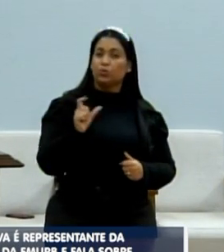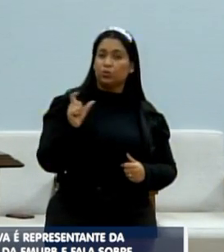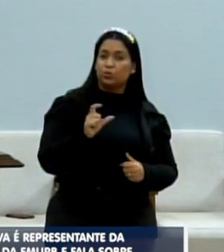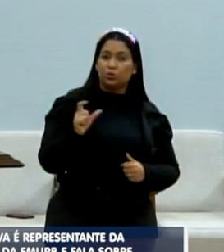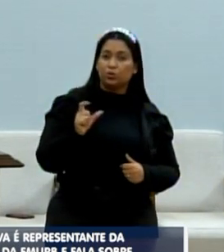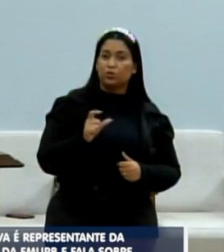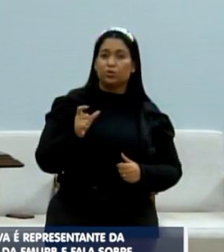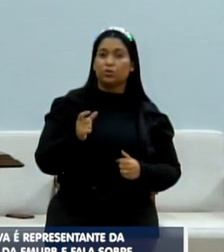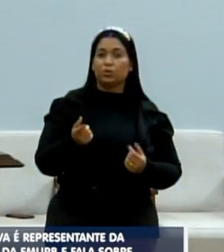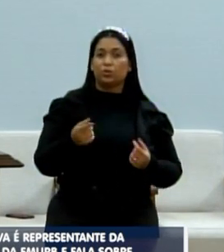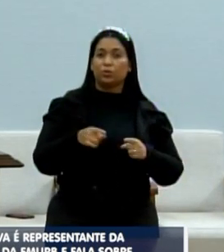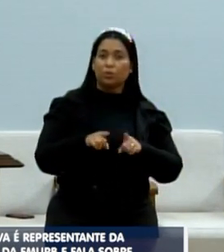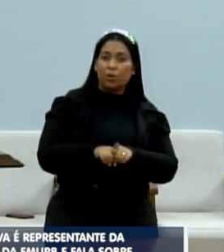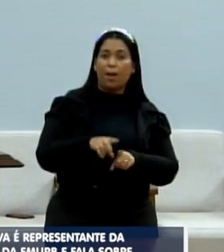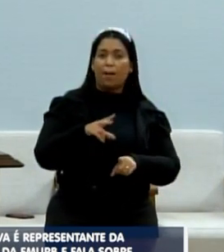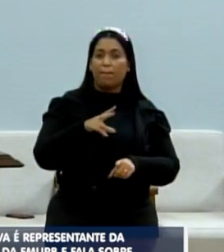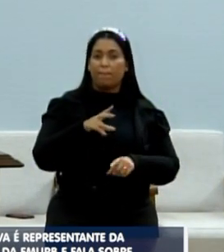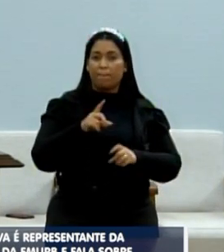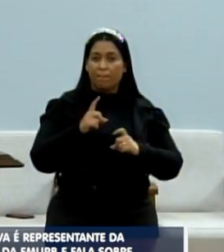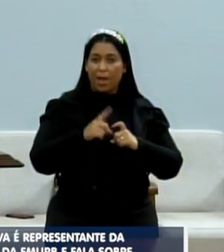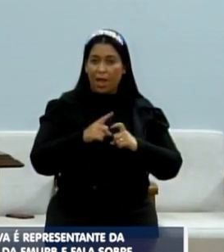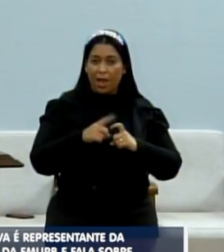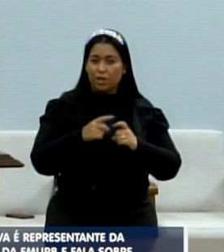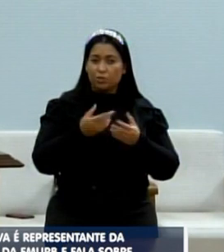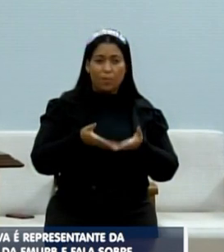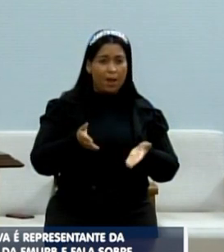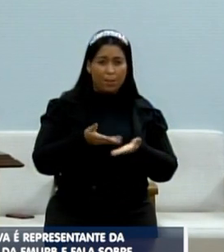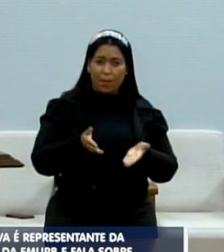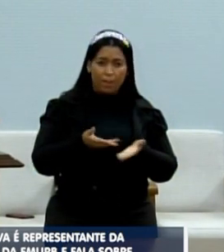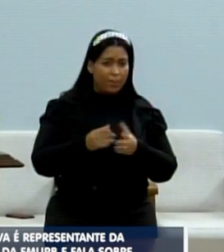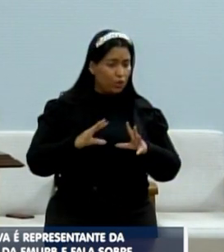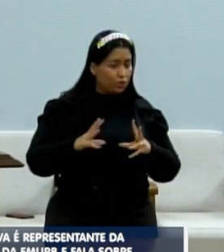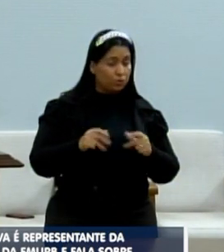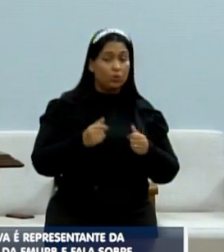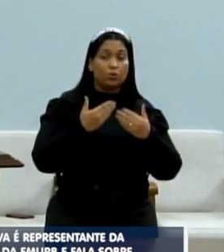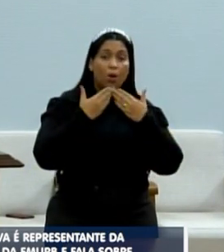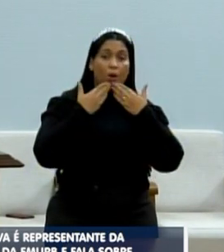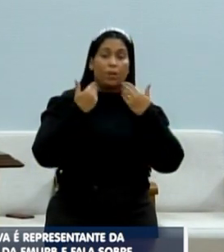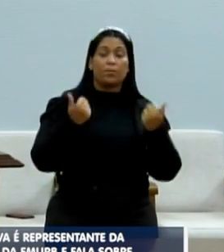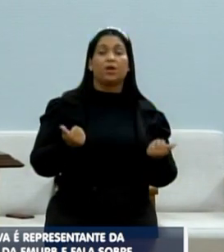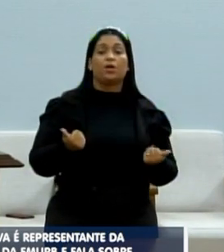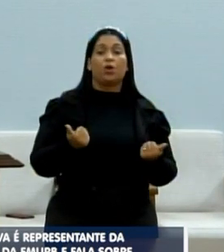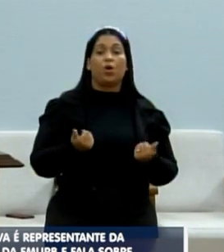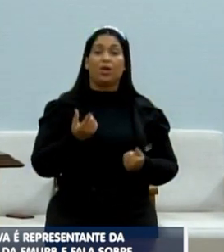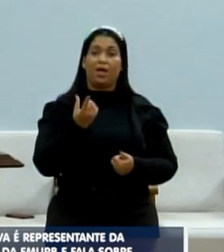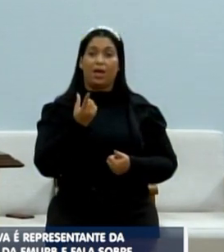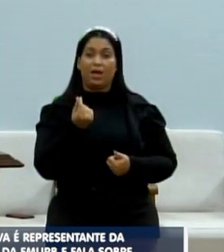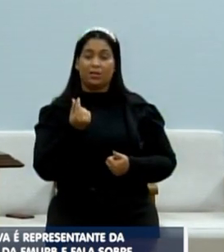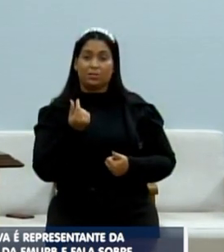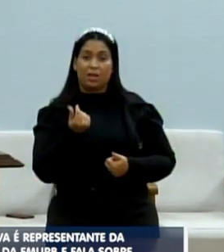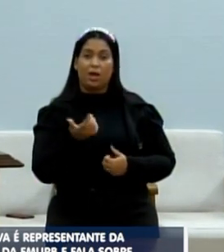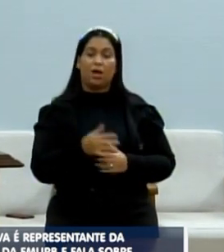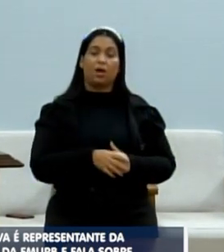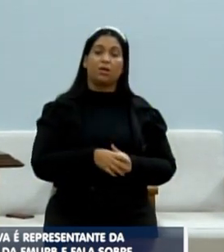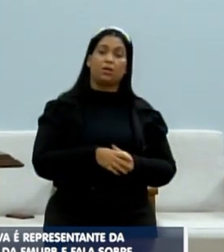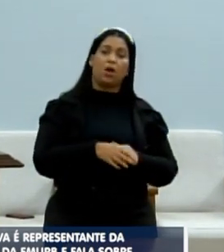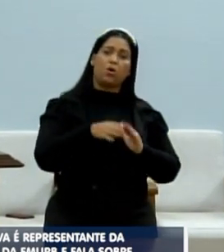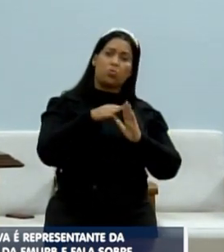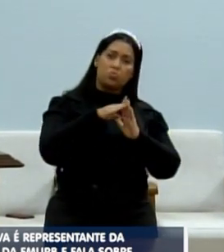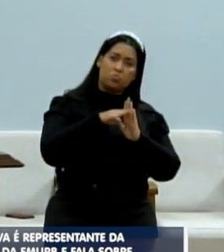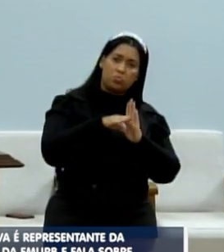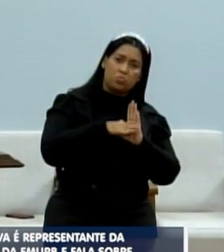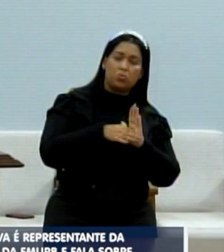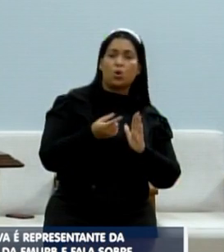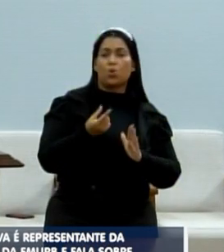convênio médico, ele perde, senhores. Entendeu? A gente queria uma melhora, uma melhora salarial, um plano de cargo e